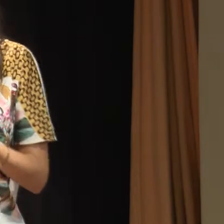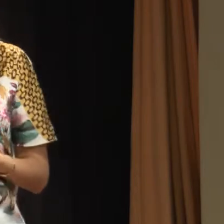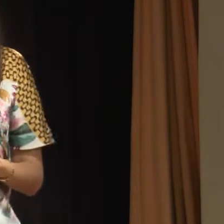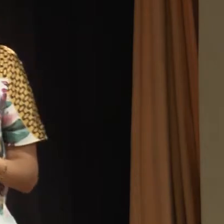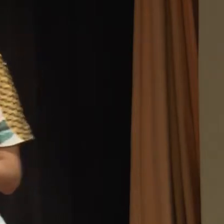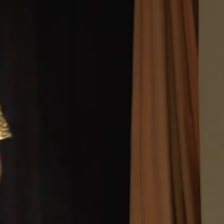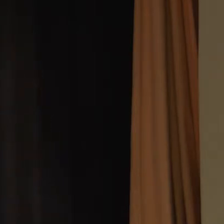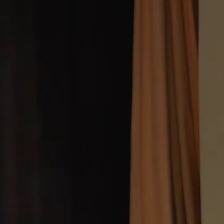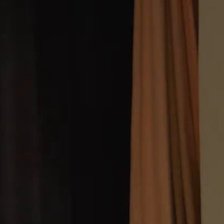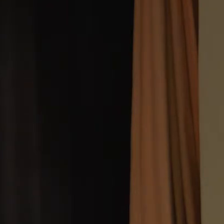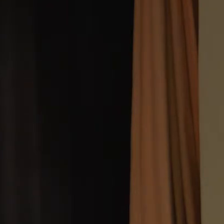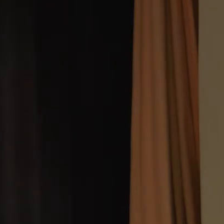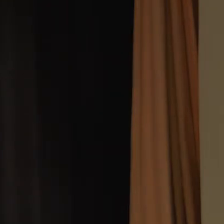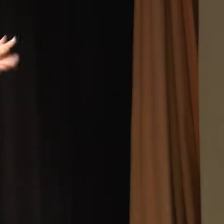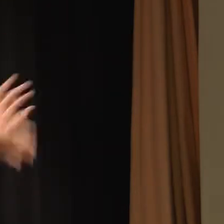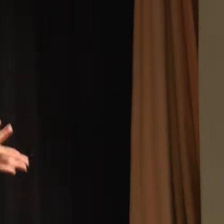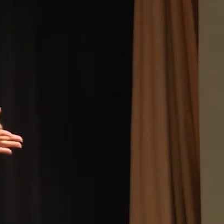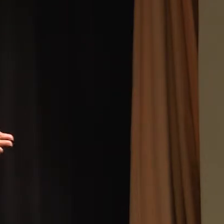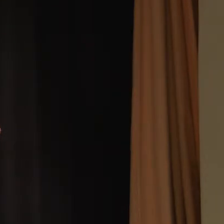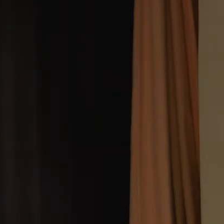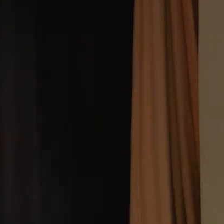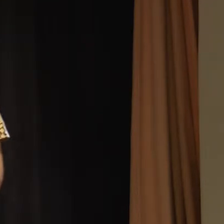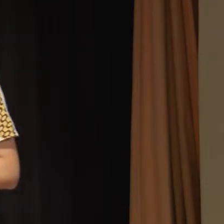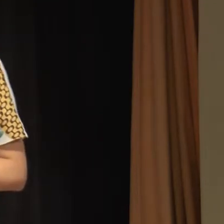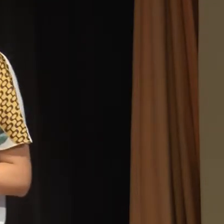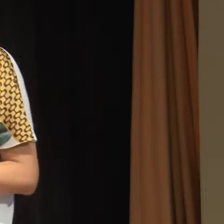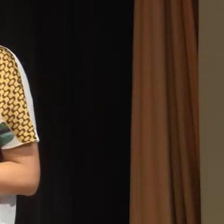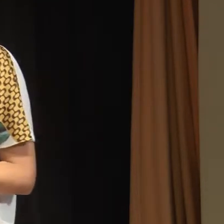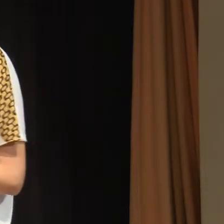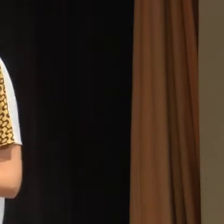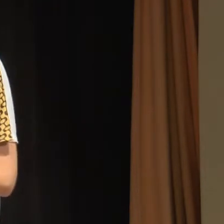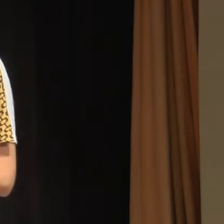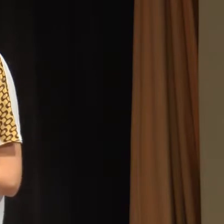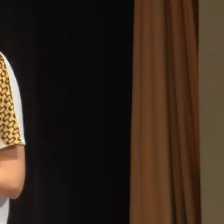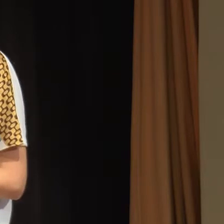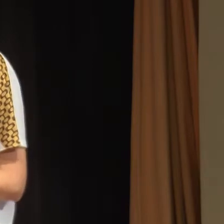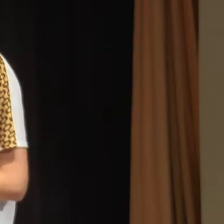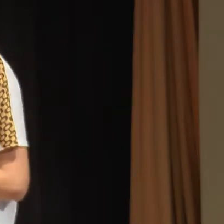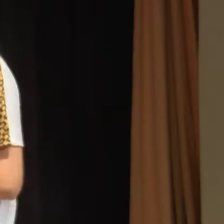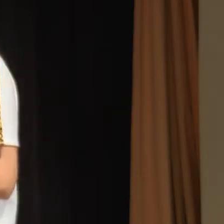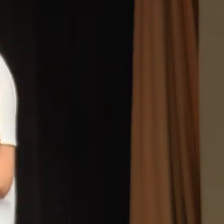mas, por trás, a gente sabe que isso não é aceito tão real como parece, aparenta.